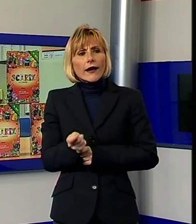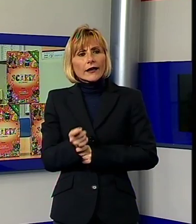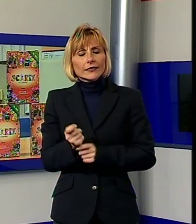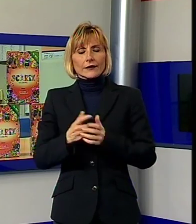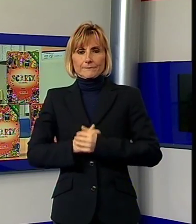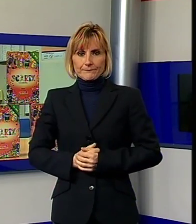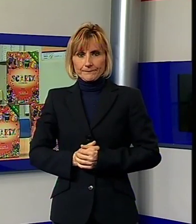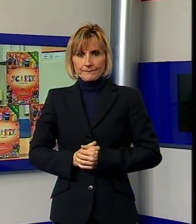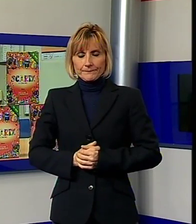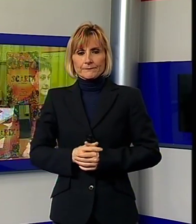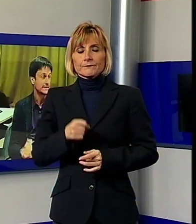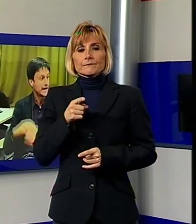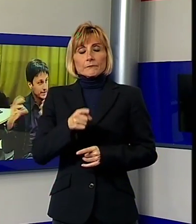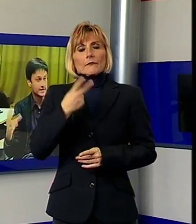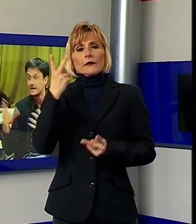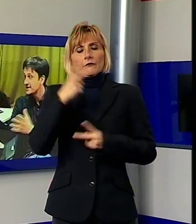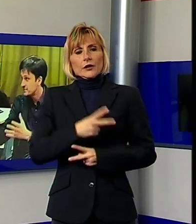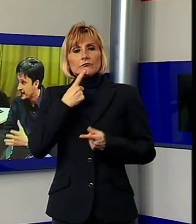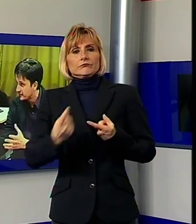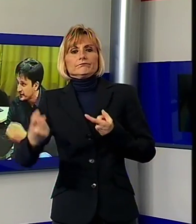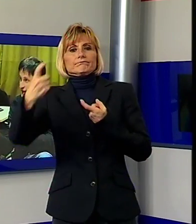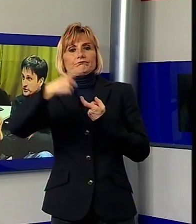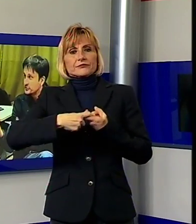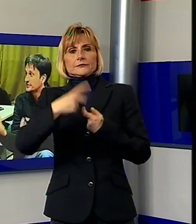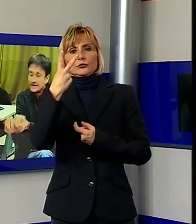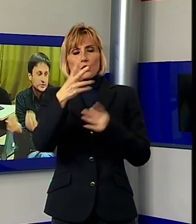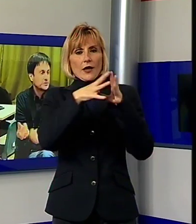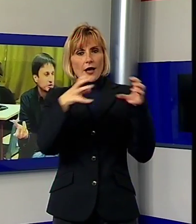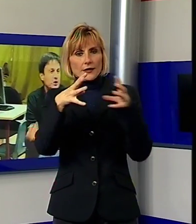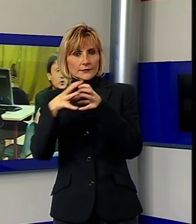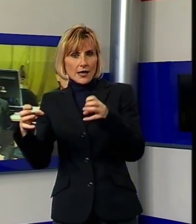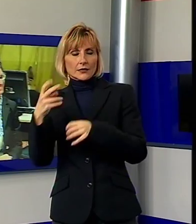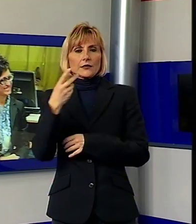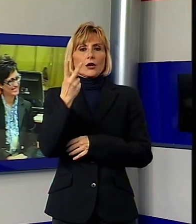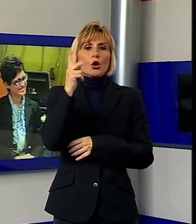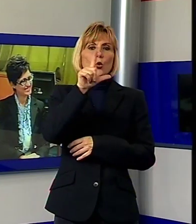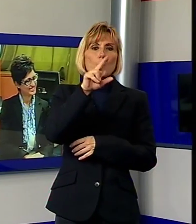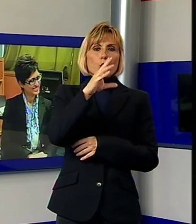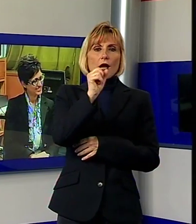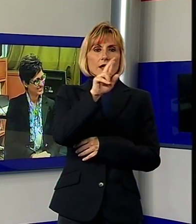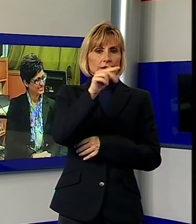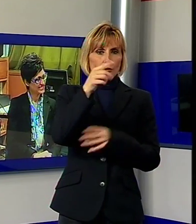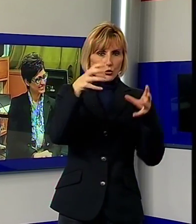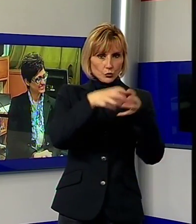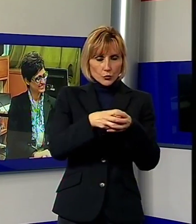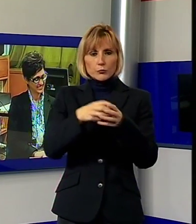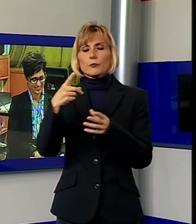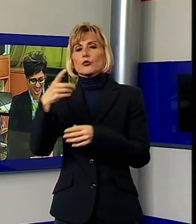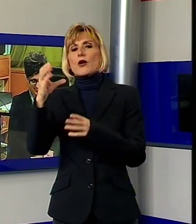Anche quest'anno si confermano partner due aziende cardine del territorio lucchese, Lucart Group e Cartiere Cardella. Anche in questa